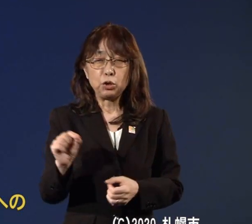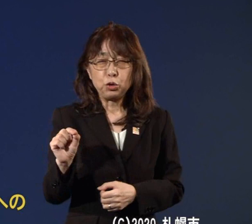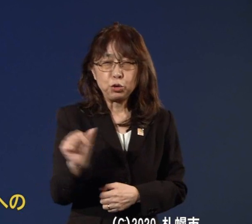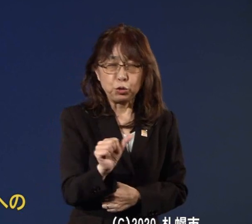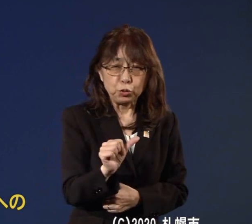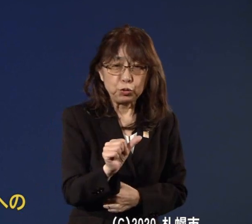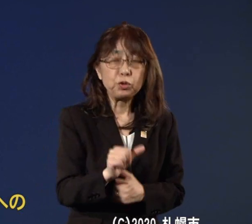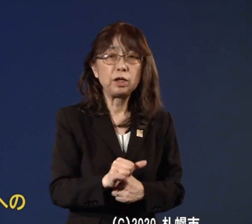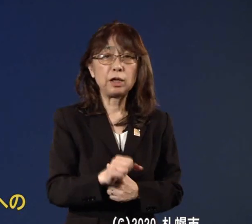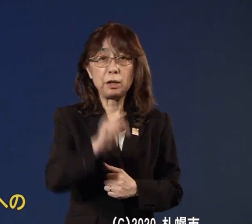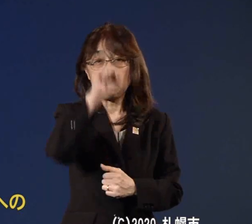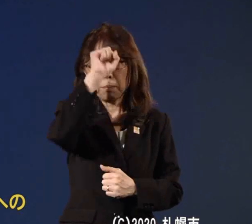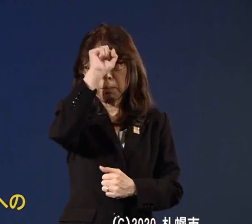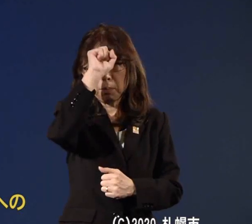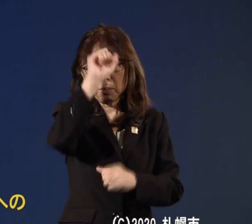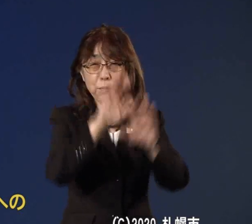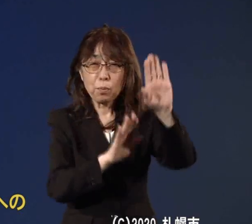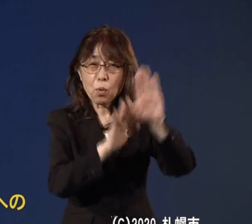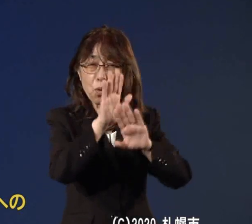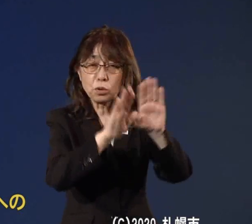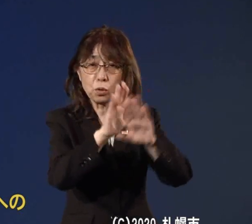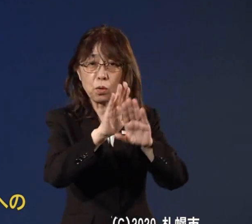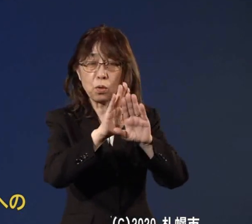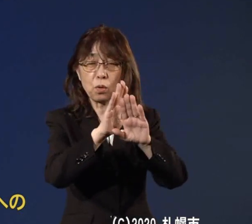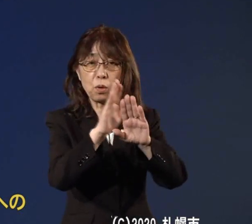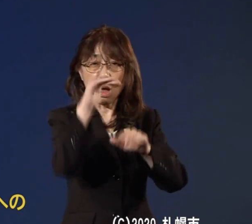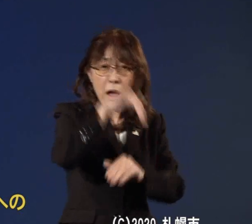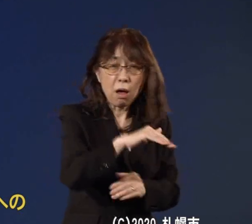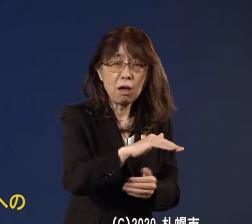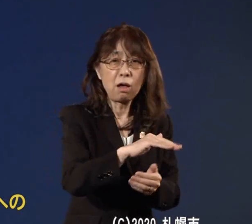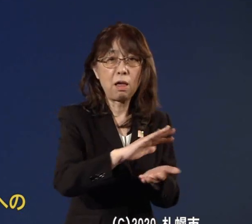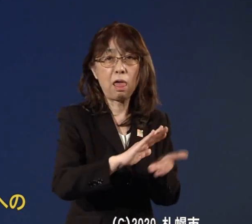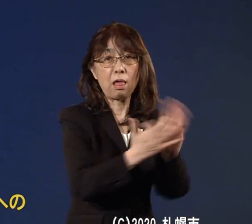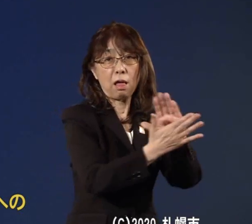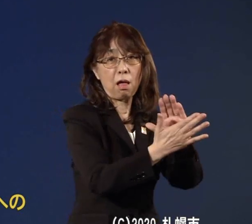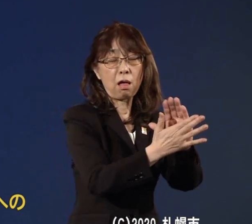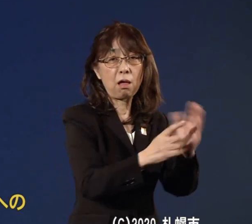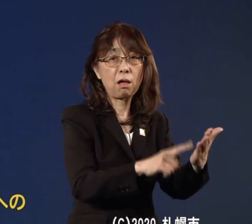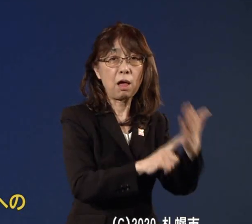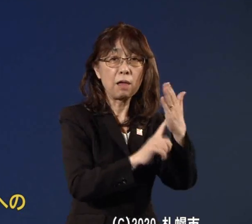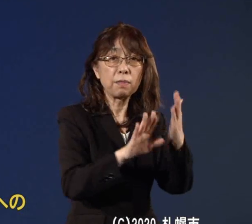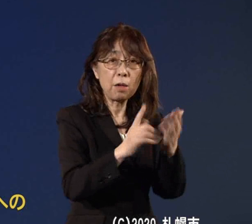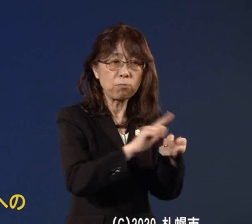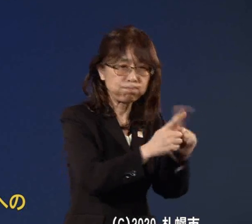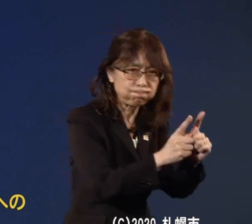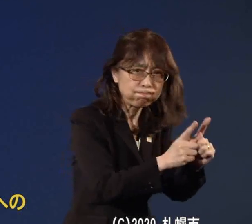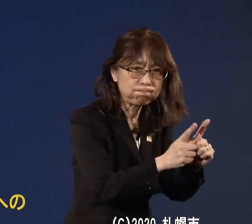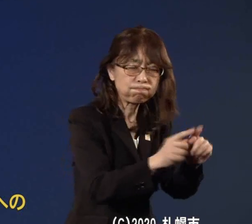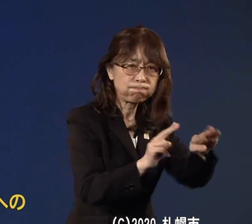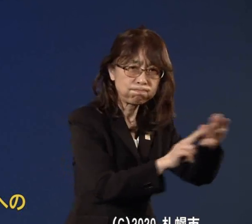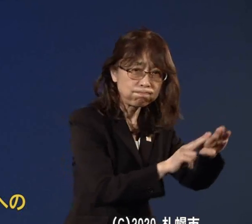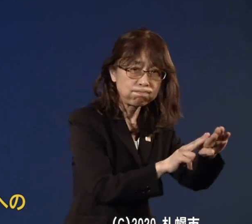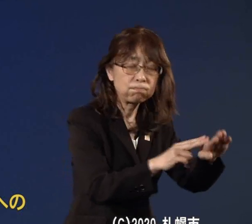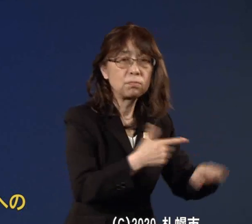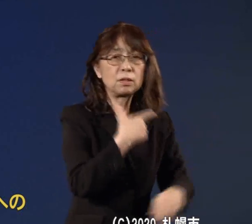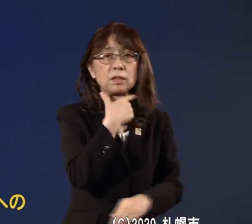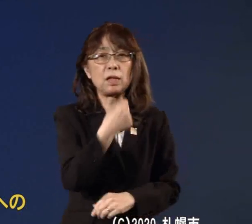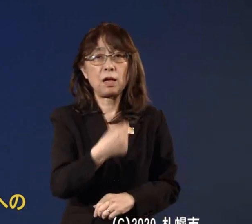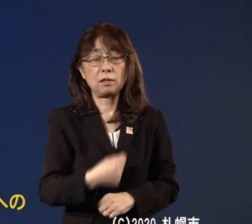病状の変化があっても対応できるようにしていきたいというふうに思っているところであります引き続き市内